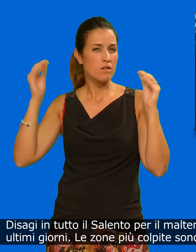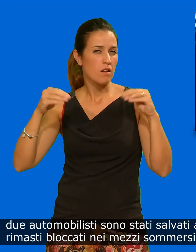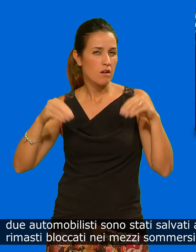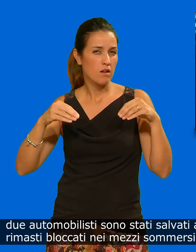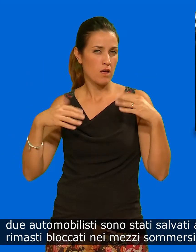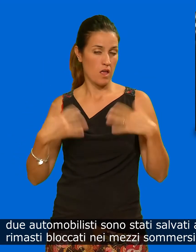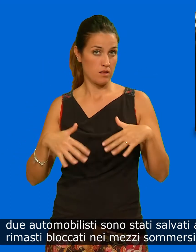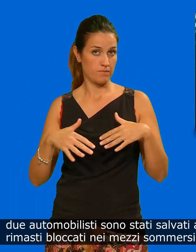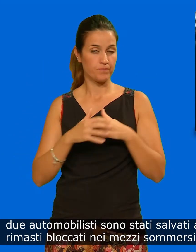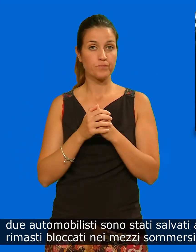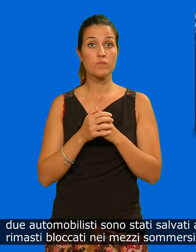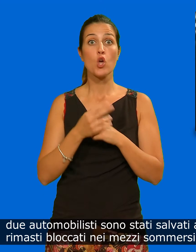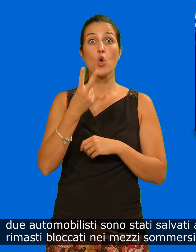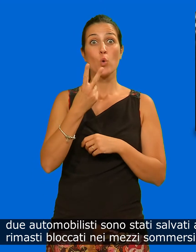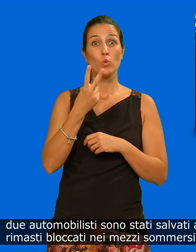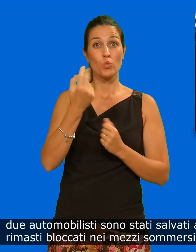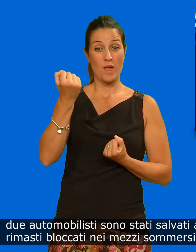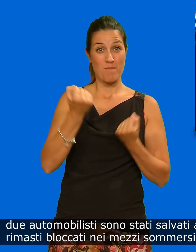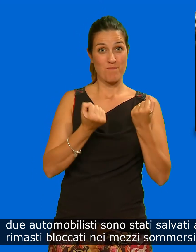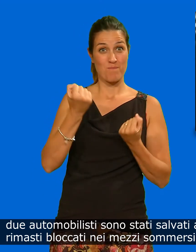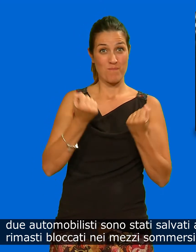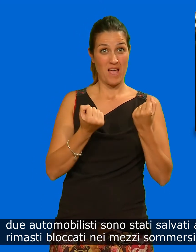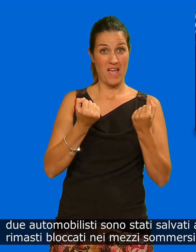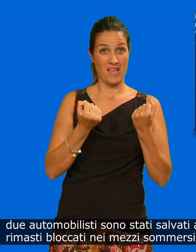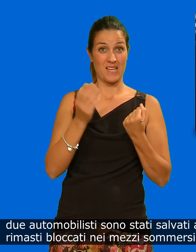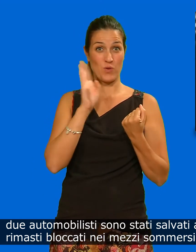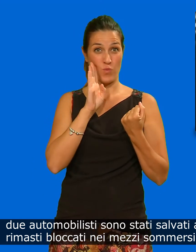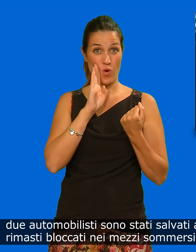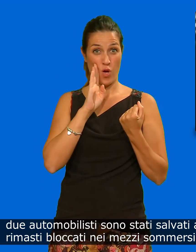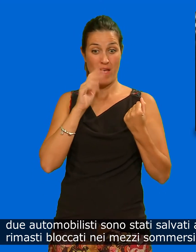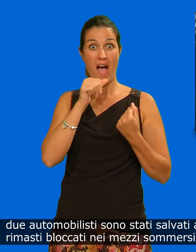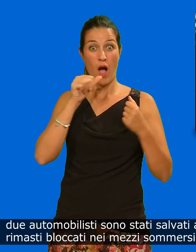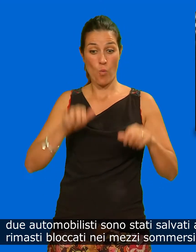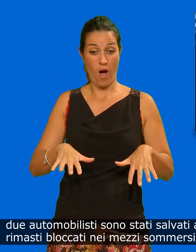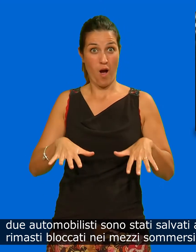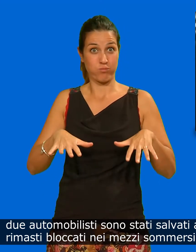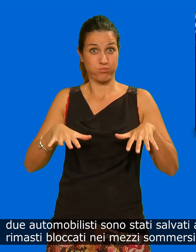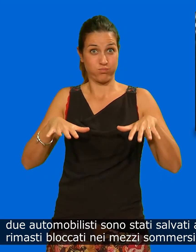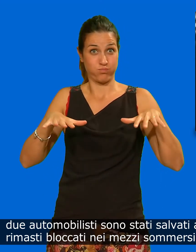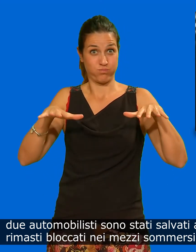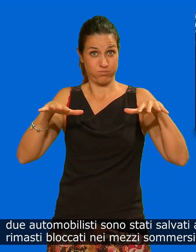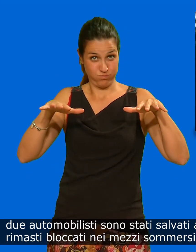due automobilisti sono stati salvati ad ugento dopo essere rimasti bloccati nei mezzi sommersi dall'acqua